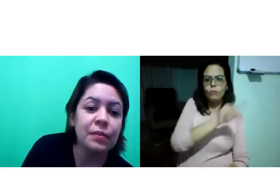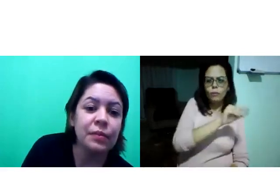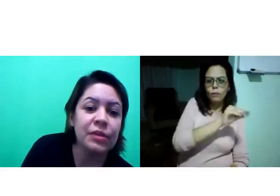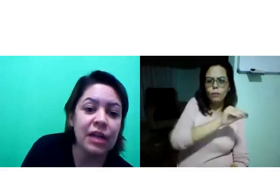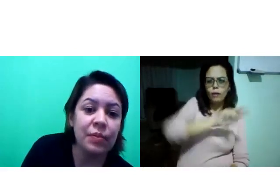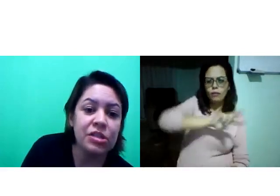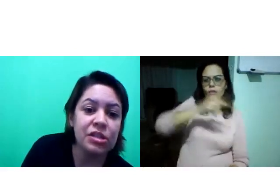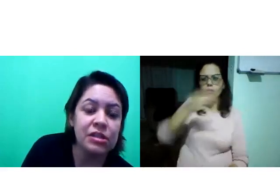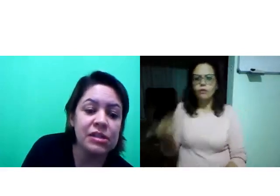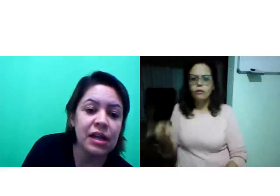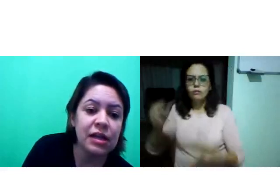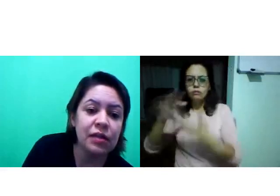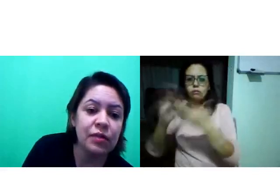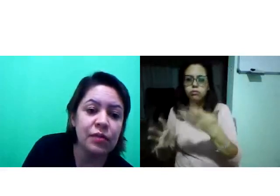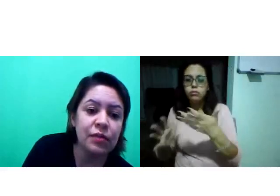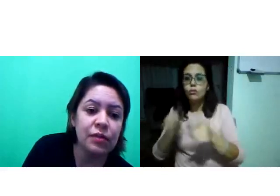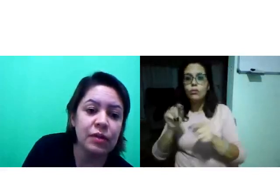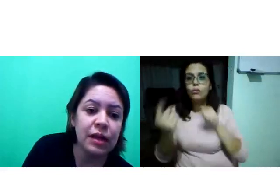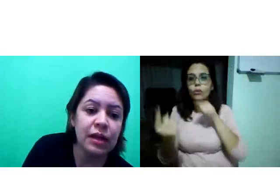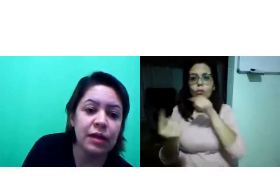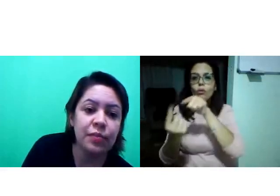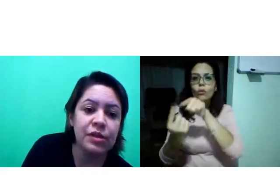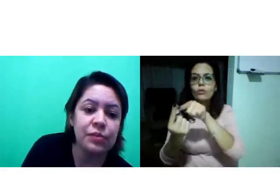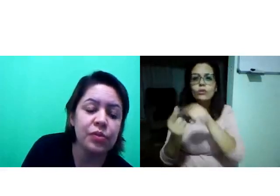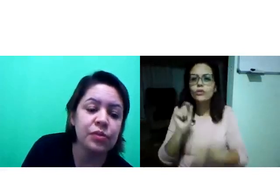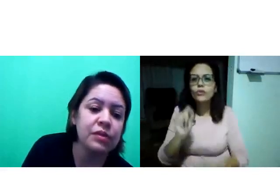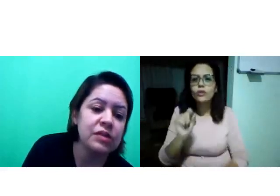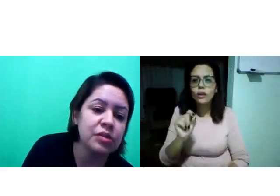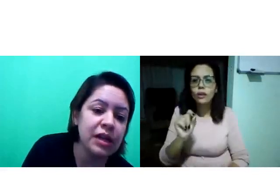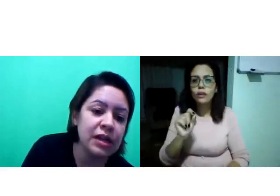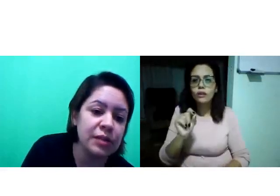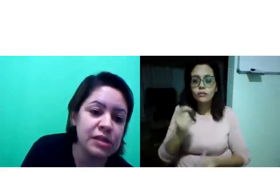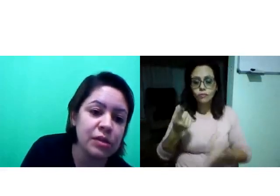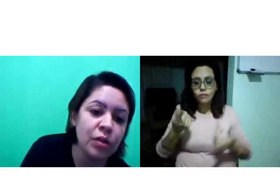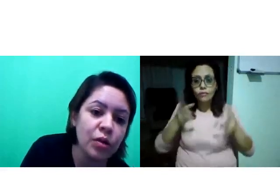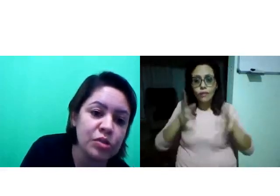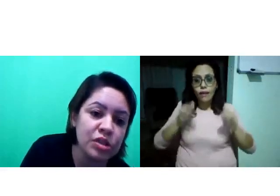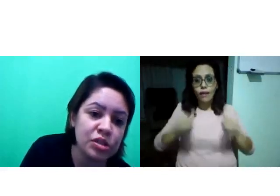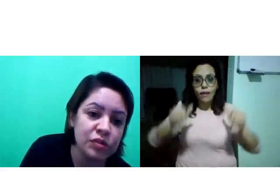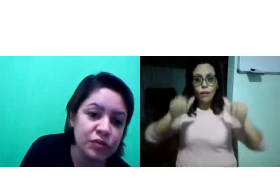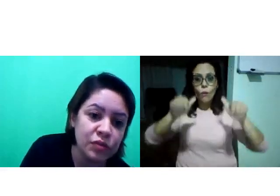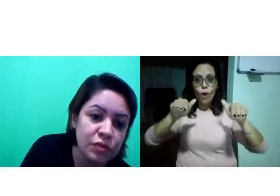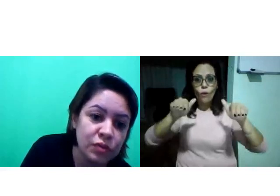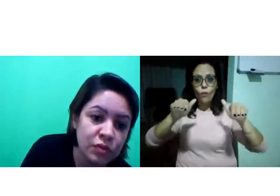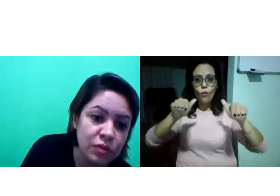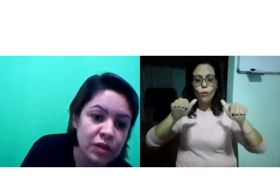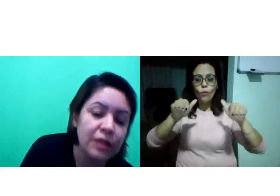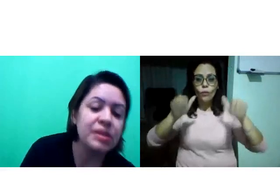O intérprete está ali, por exemplo, traduzindo para Libras. Então, qual é o objetivo?